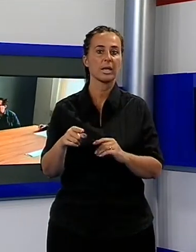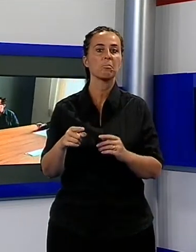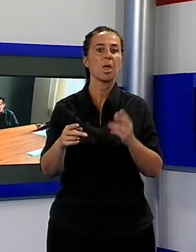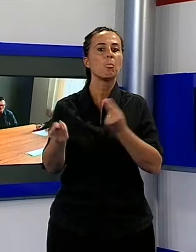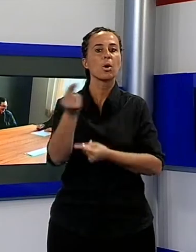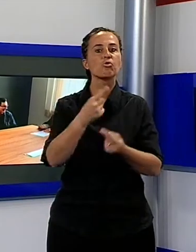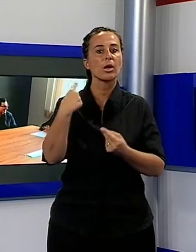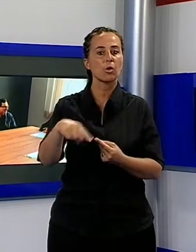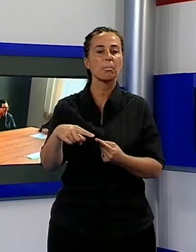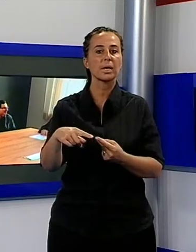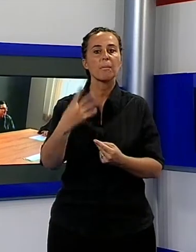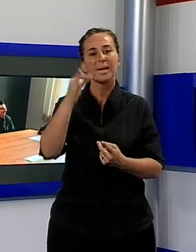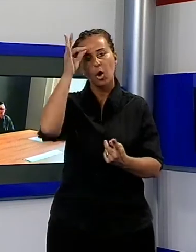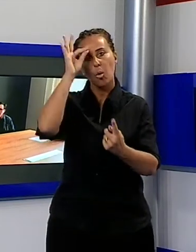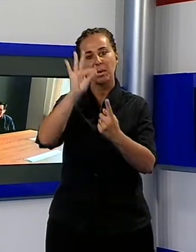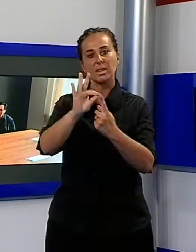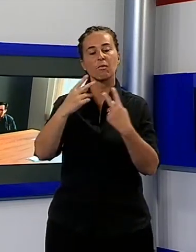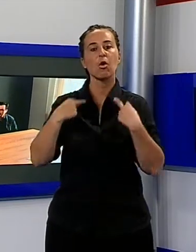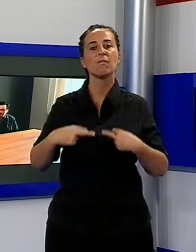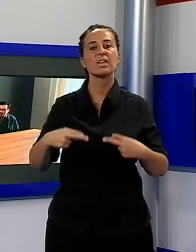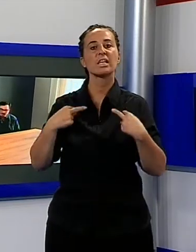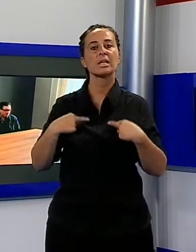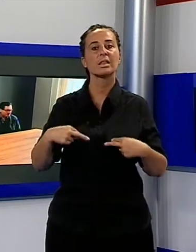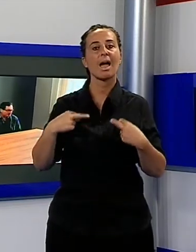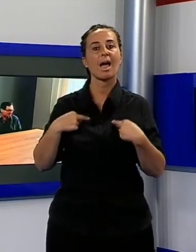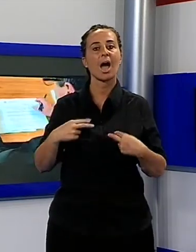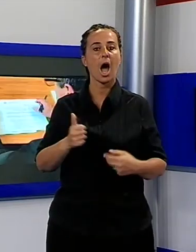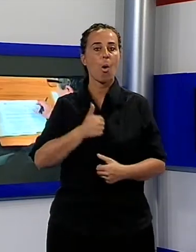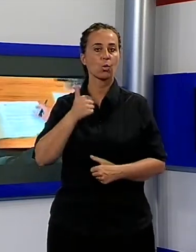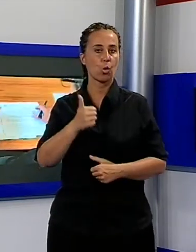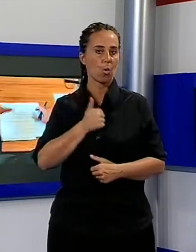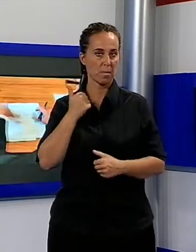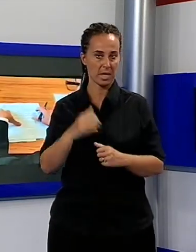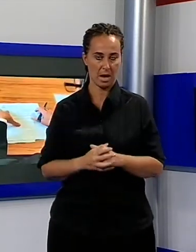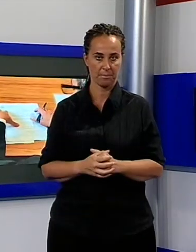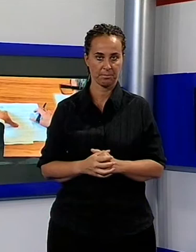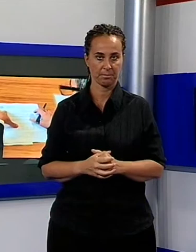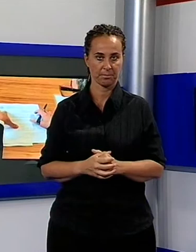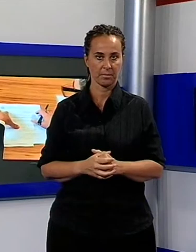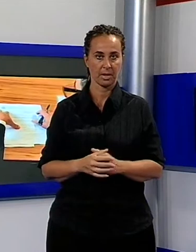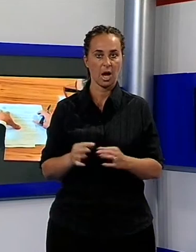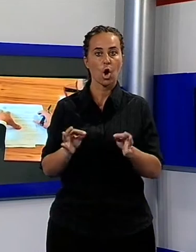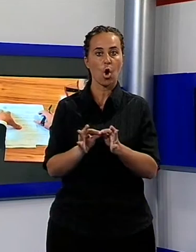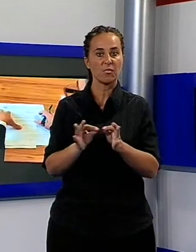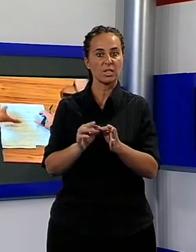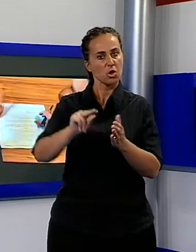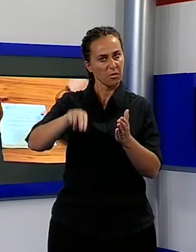costruzione di una propria autonomia. L'obiettivo della convenzione firmata tra Fondazione per la coesione sociale e